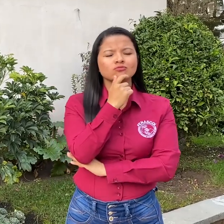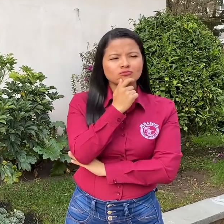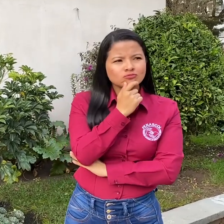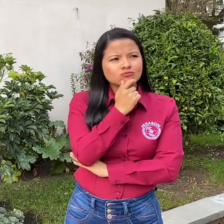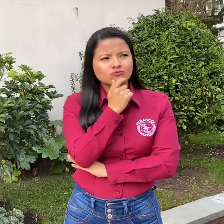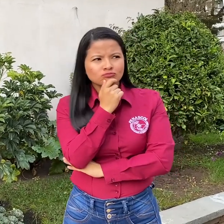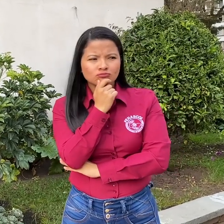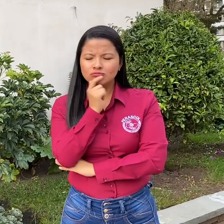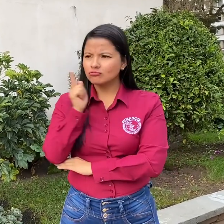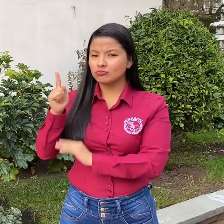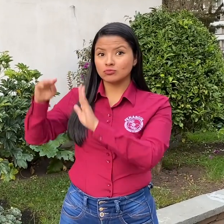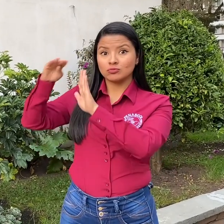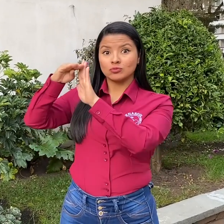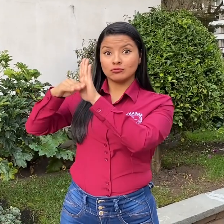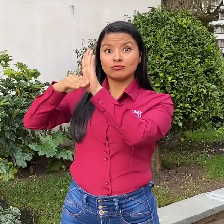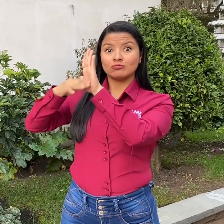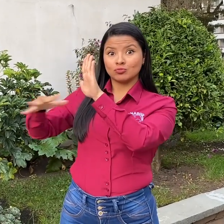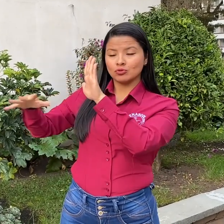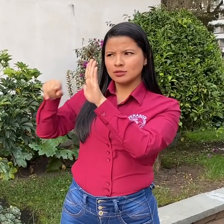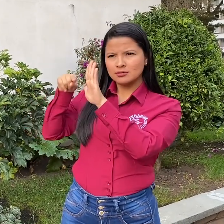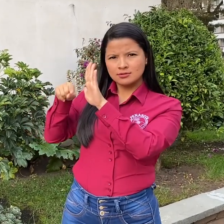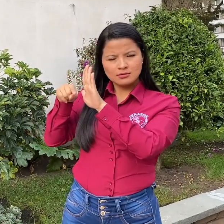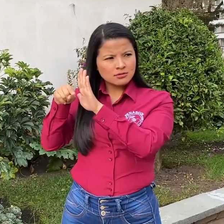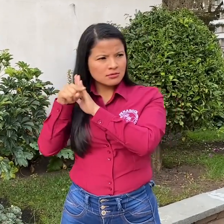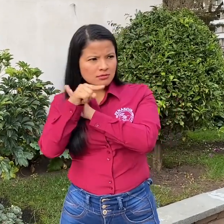sordas y así revisar la política pública existente